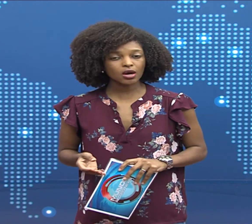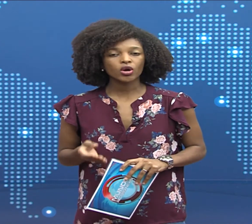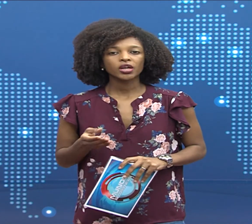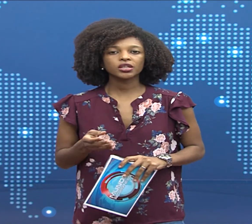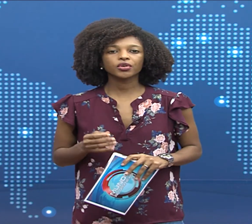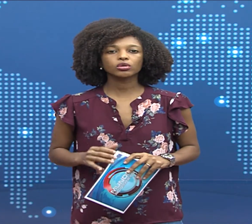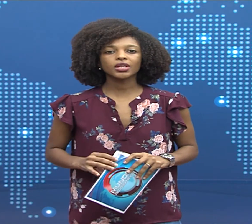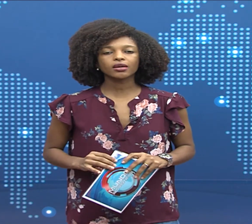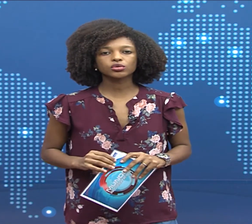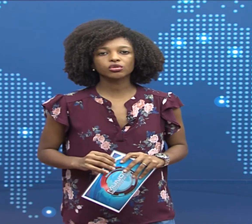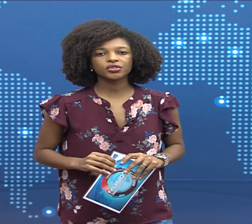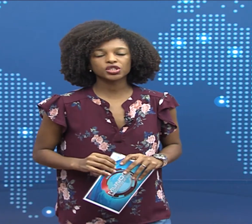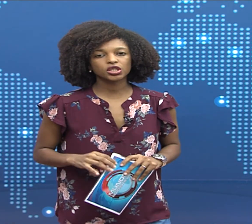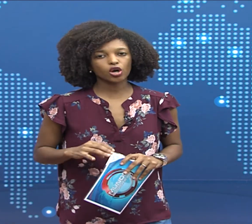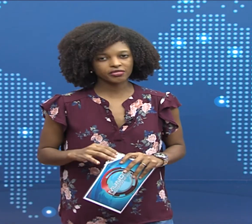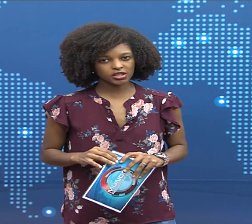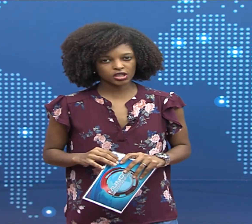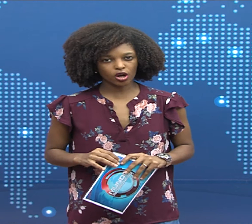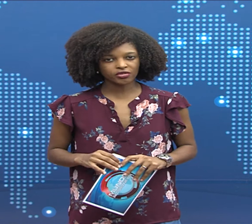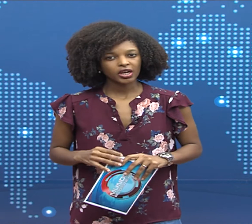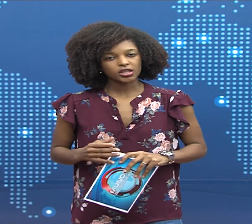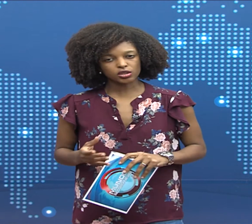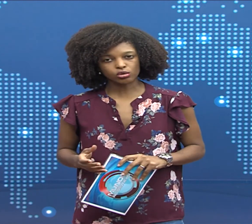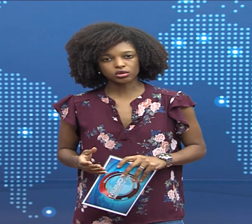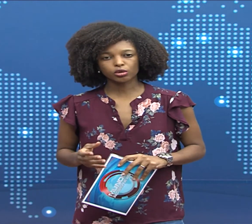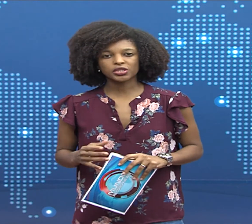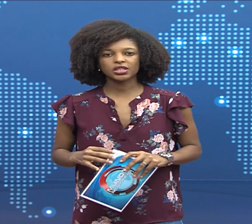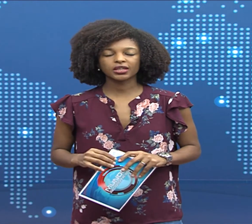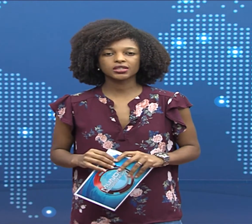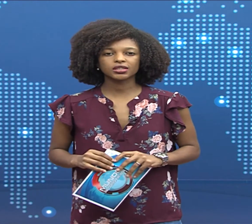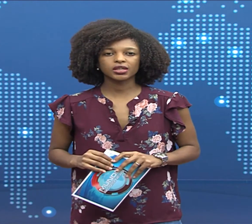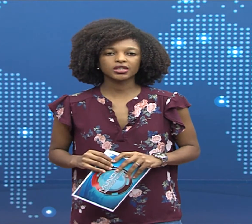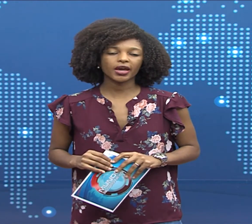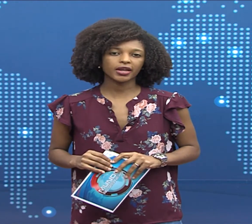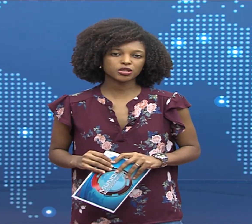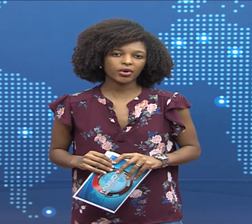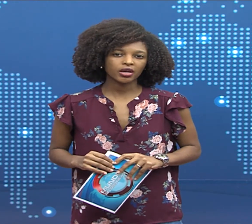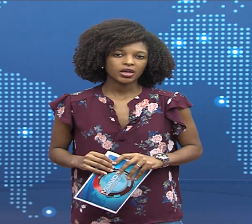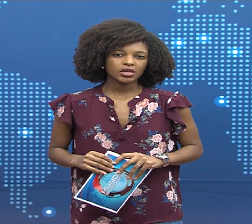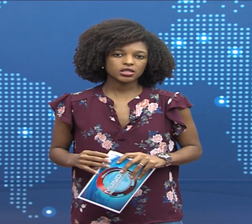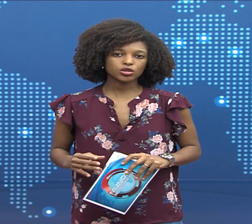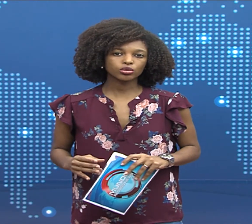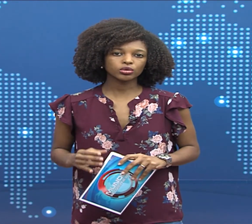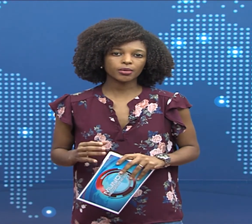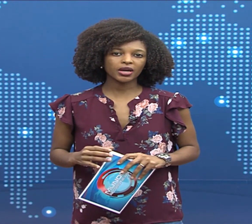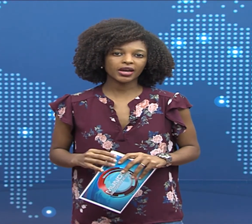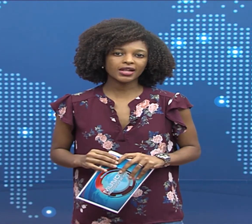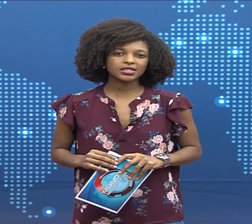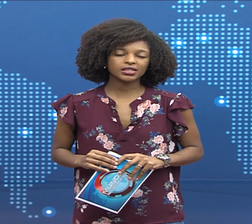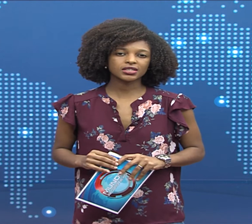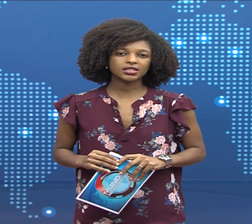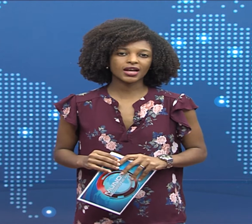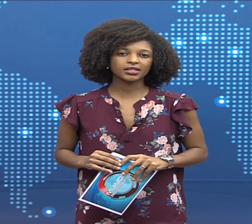população teve contato com o vírus de Covid-19. E segundo o presidente da INSP, este estudo também